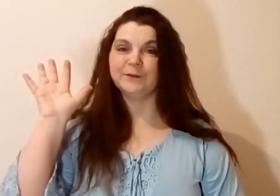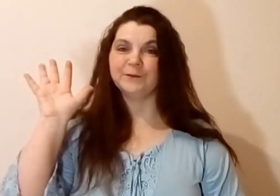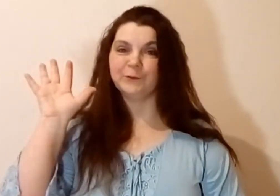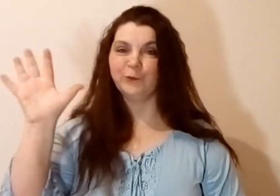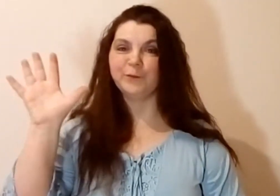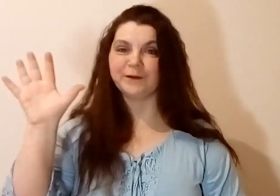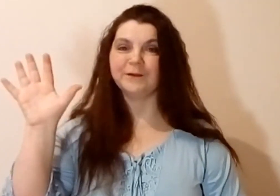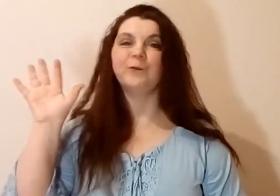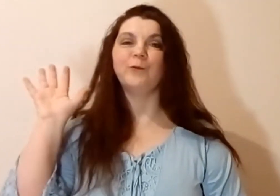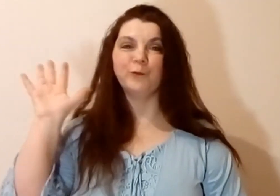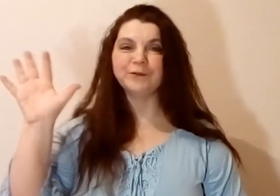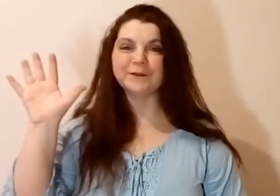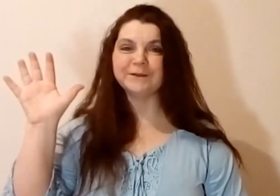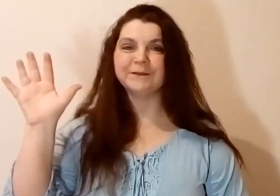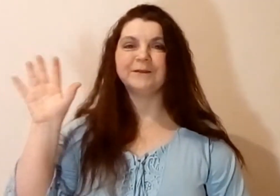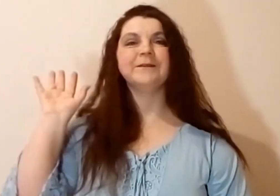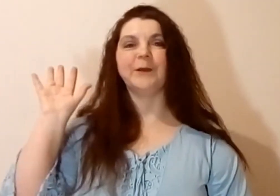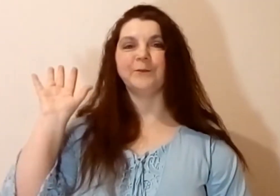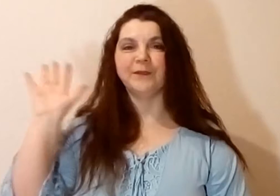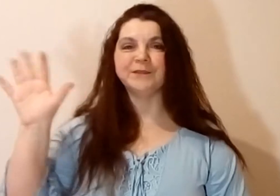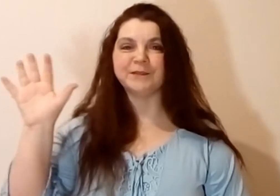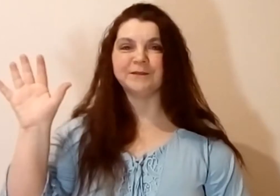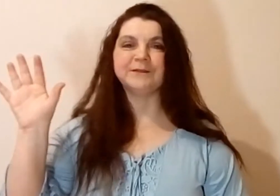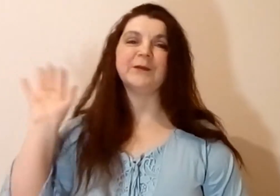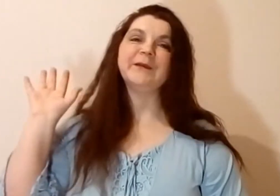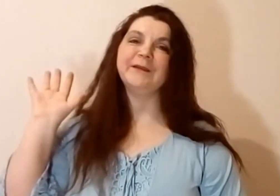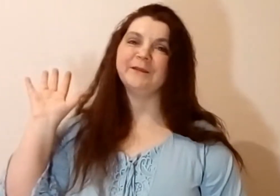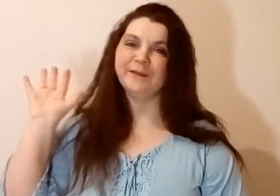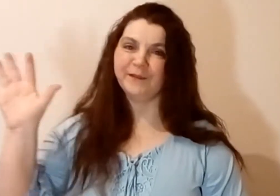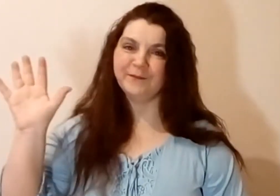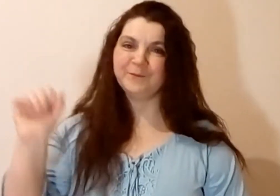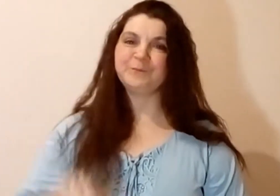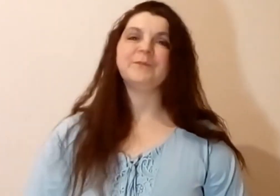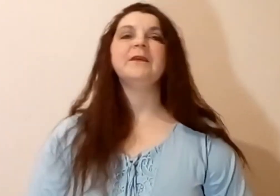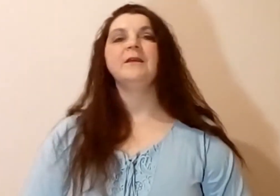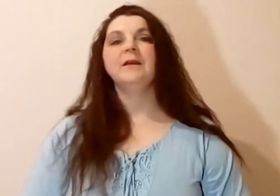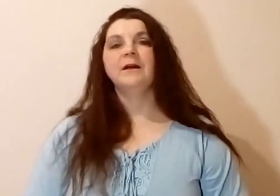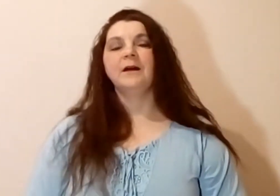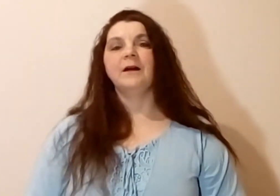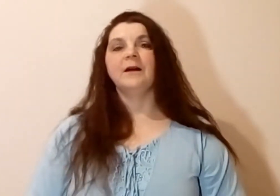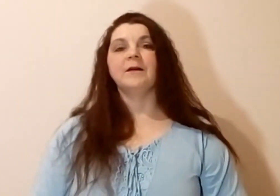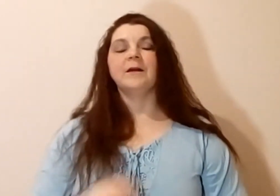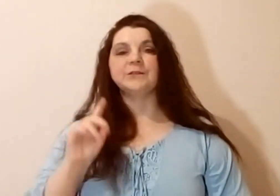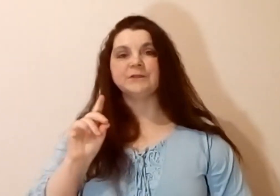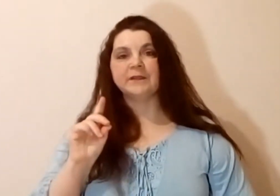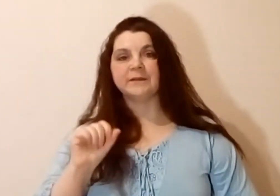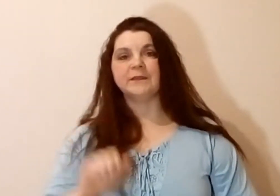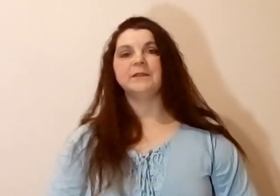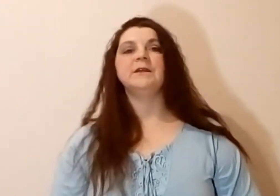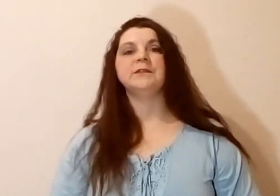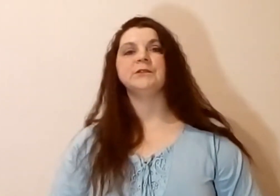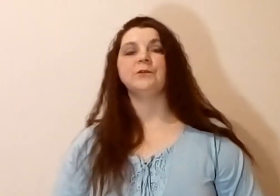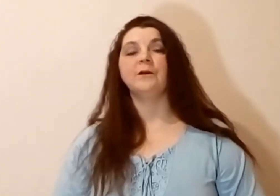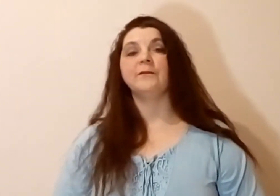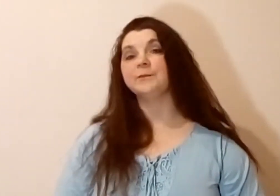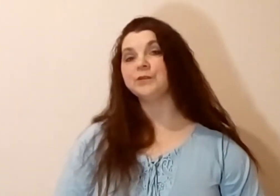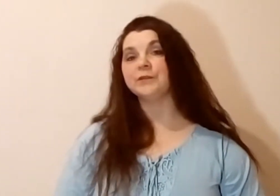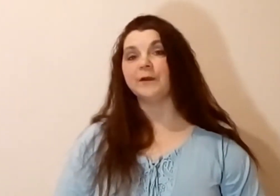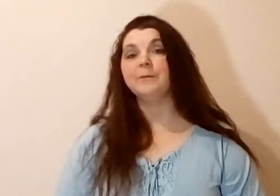добрых утр, там, вечер, или день. Хочу сказать, что, возможно, вам